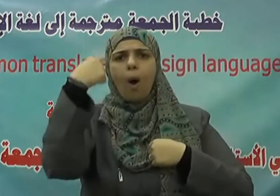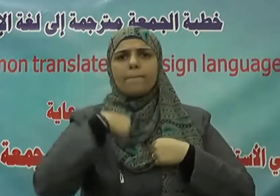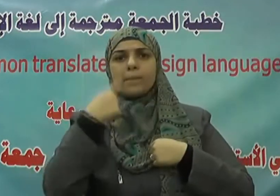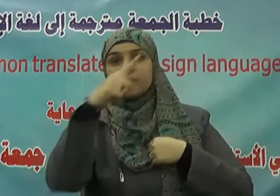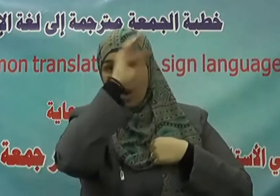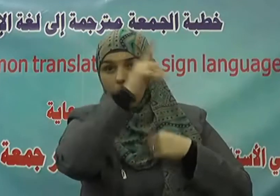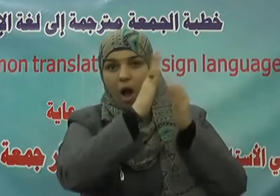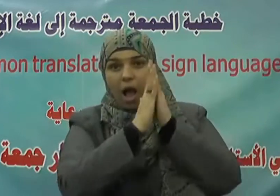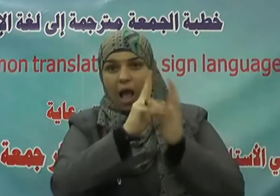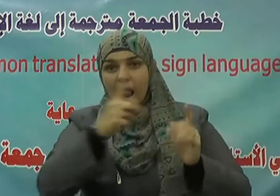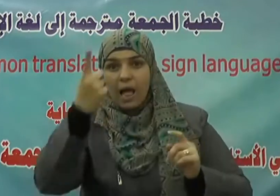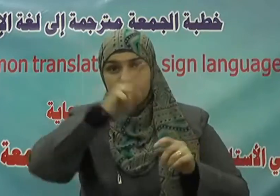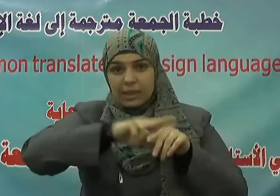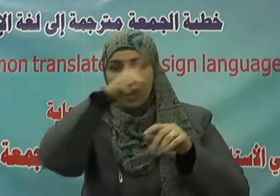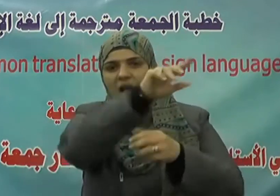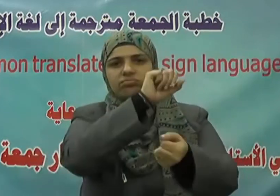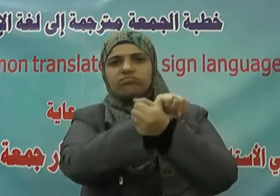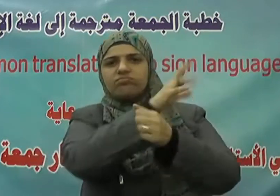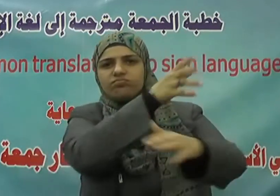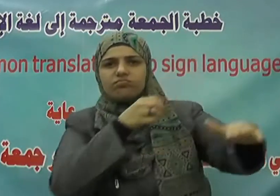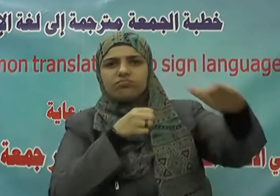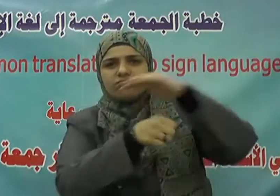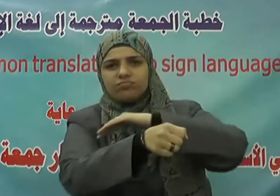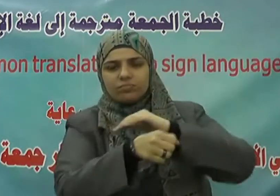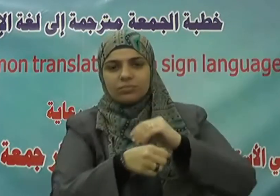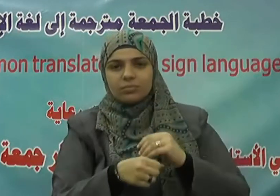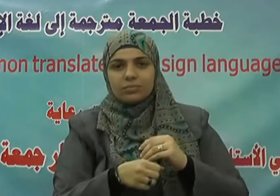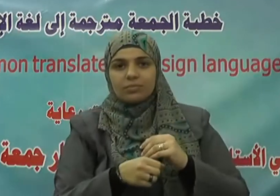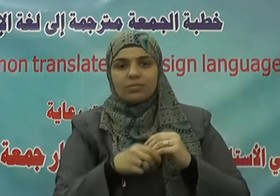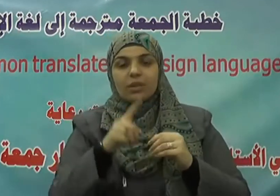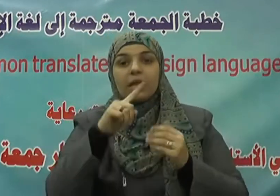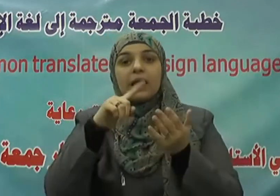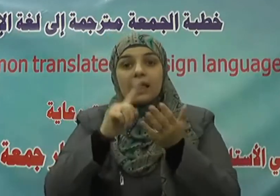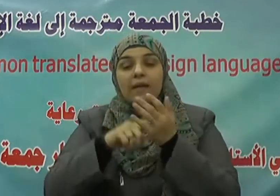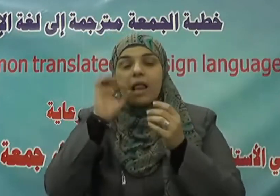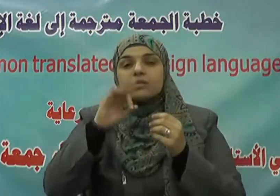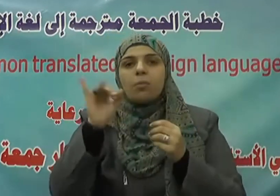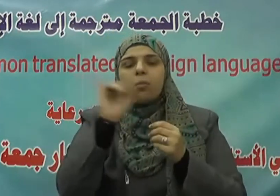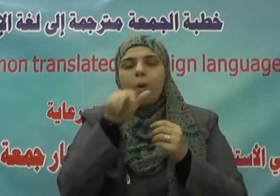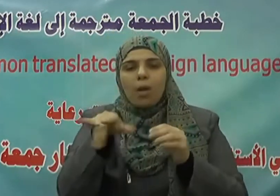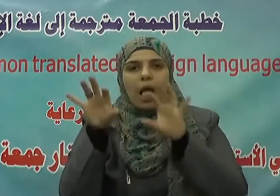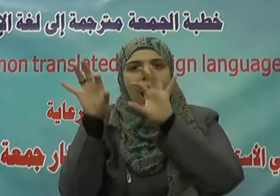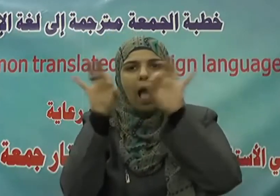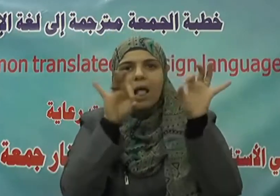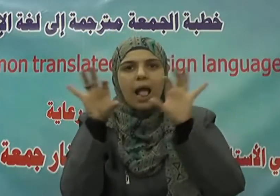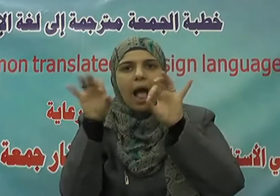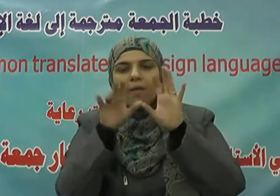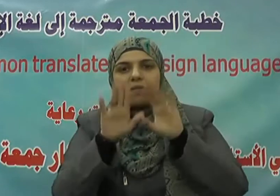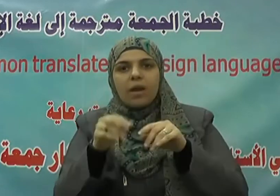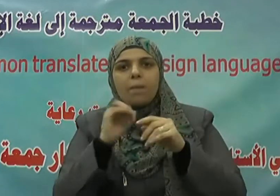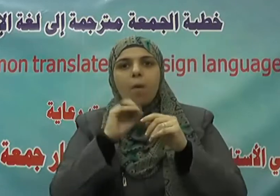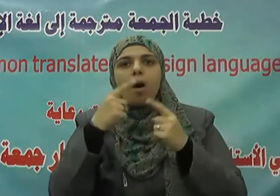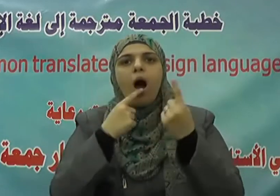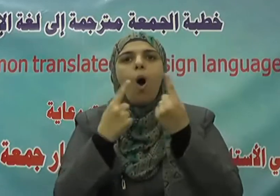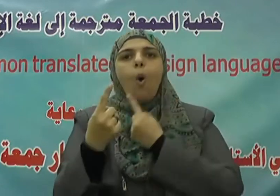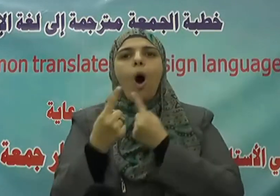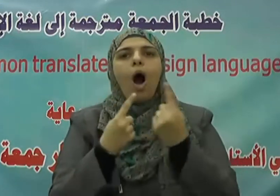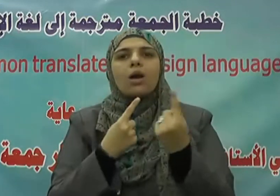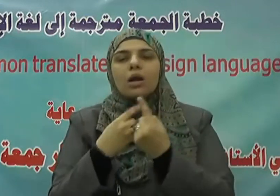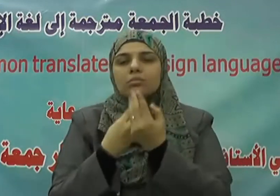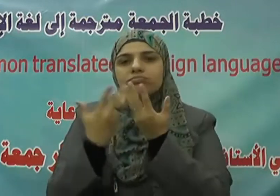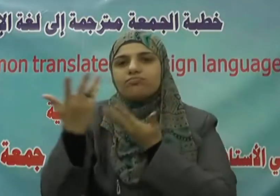المسجونين إن في ترسيخ القرآن الكريم لقيمة الحوار دعوة